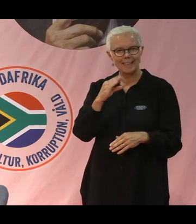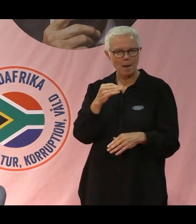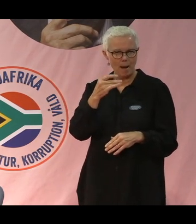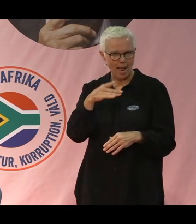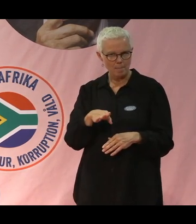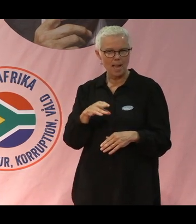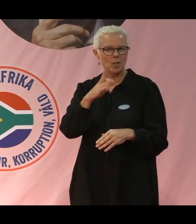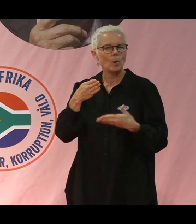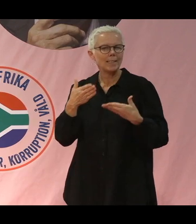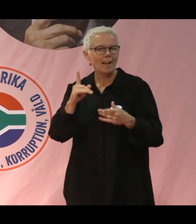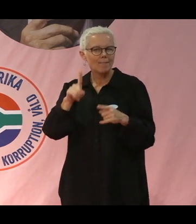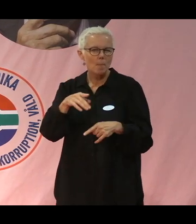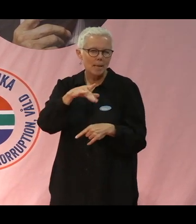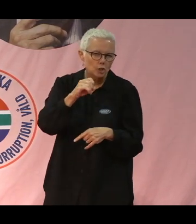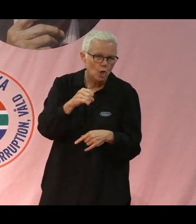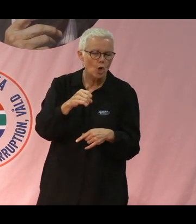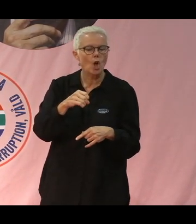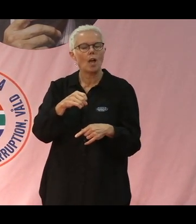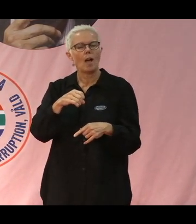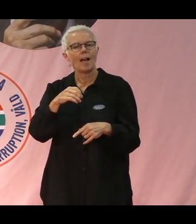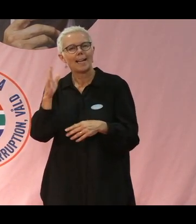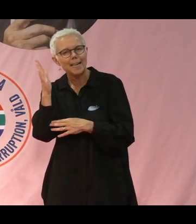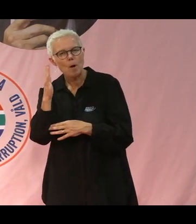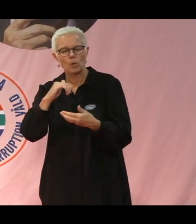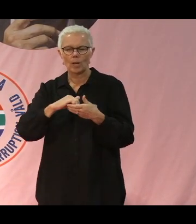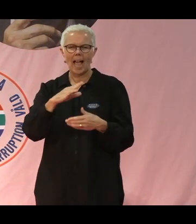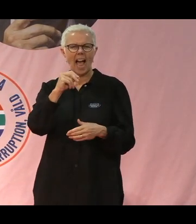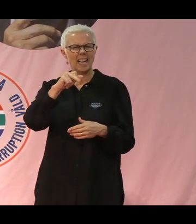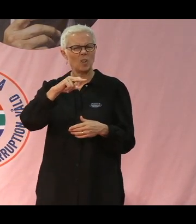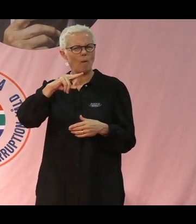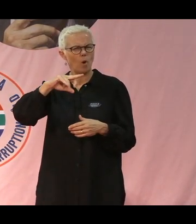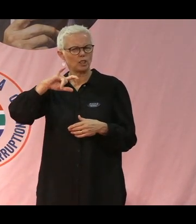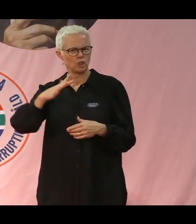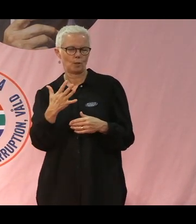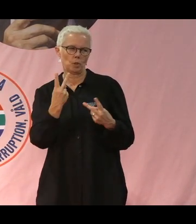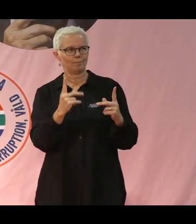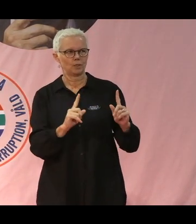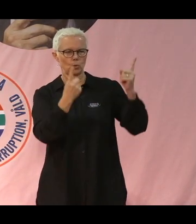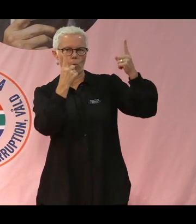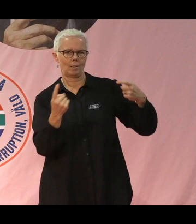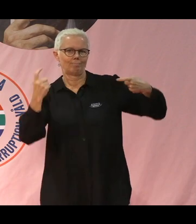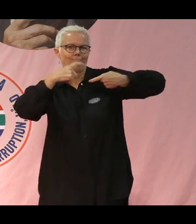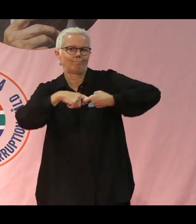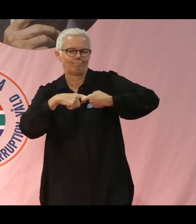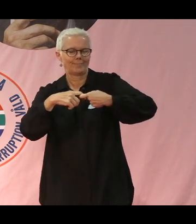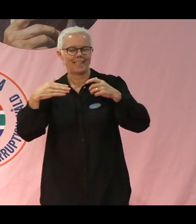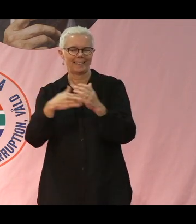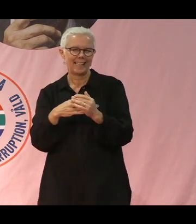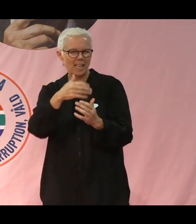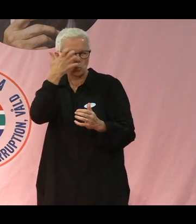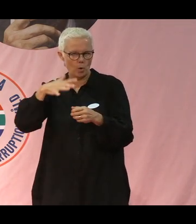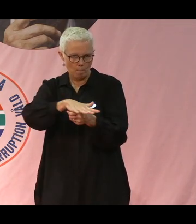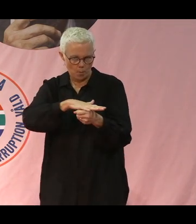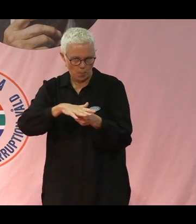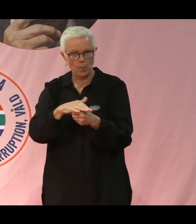rådgivare för miljö, klimat och agroforestry på Viskogen och som har forskat om just agroforestry på Göteborgs universitet och